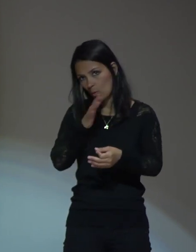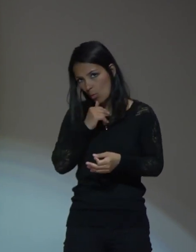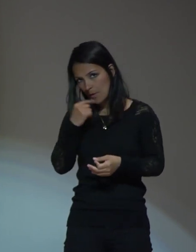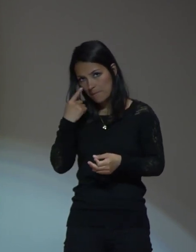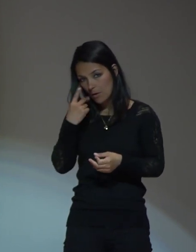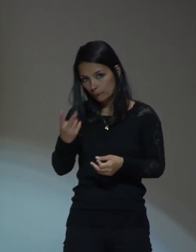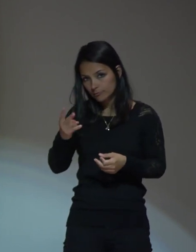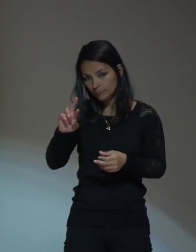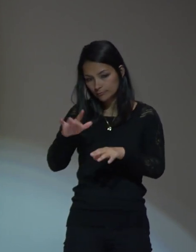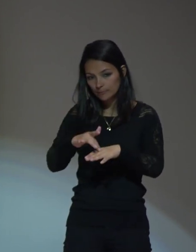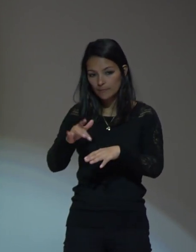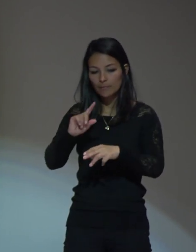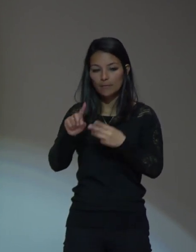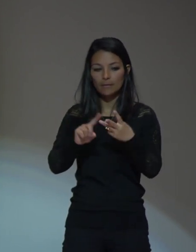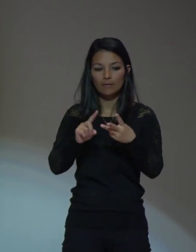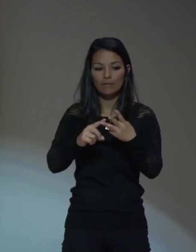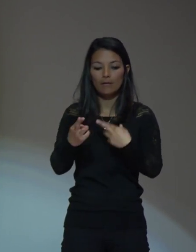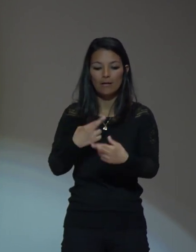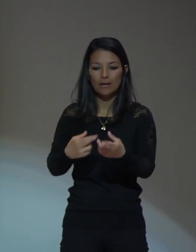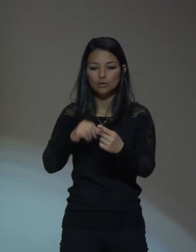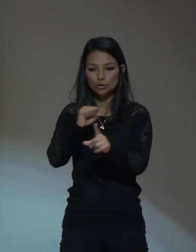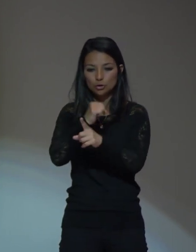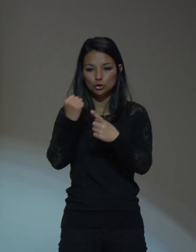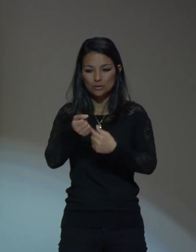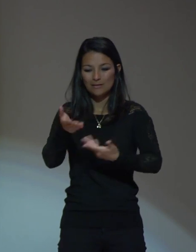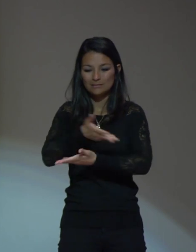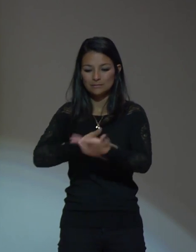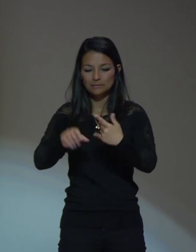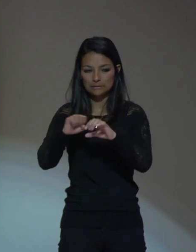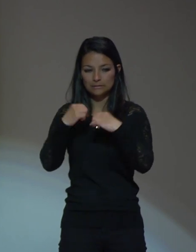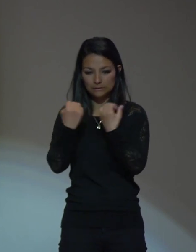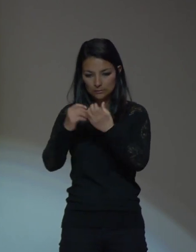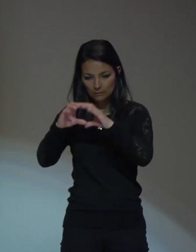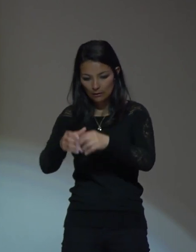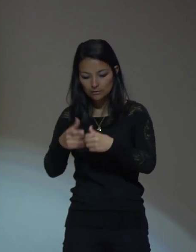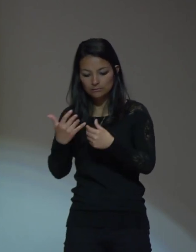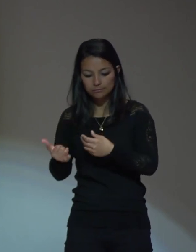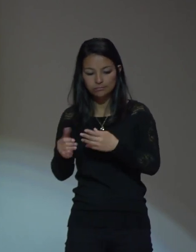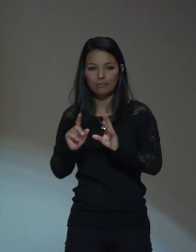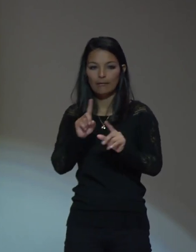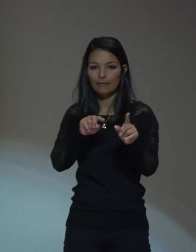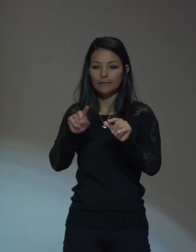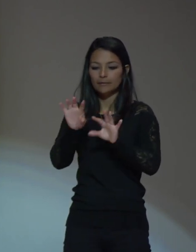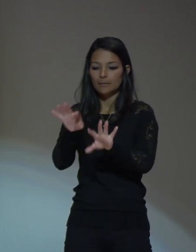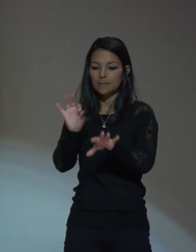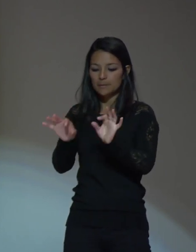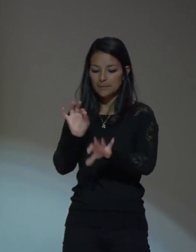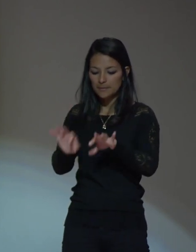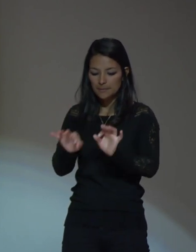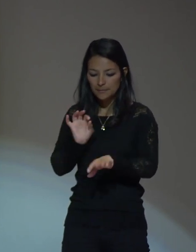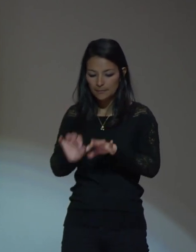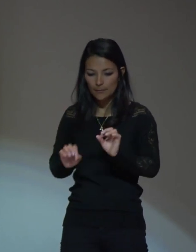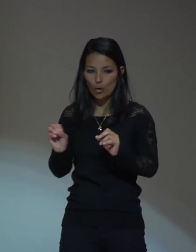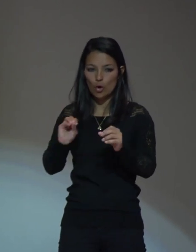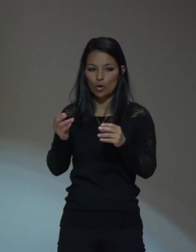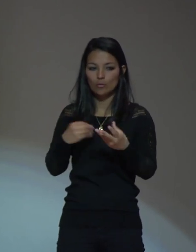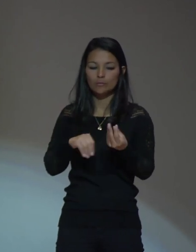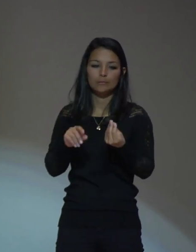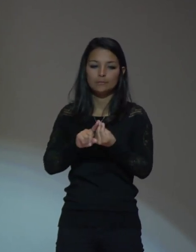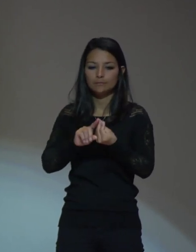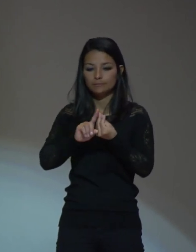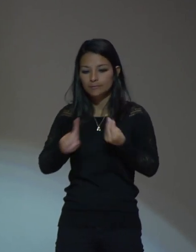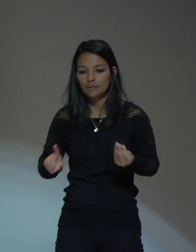las relaciones sociales en el salón de clase, la selección, exclusión y